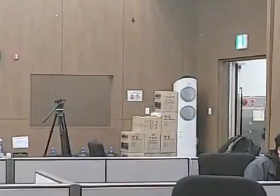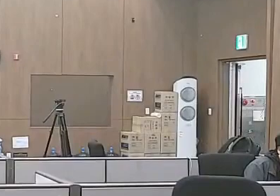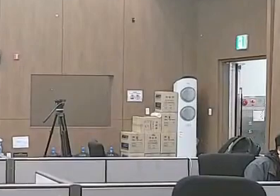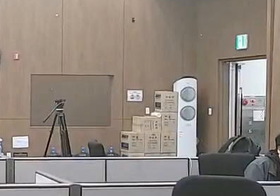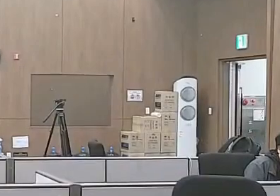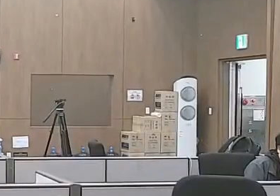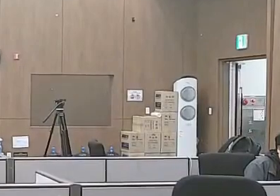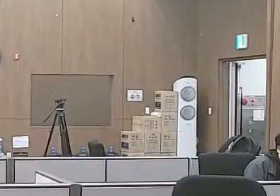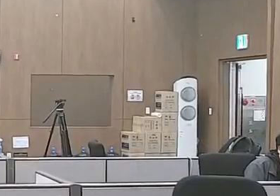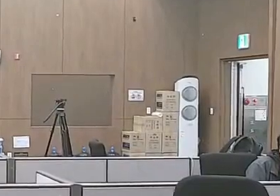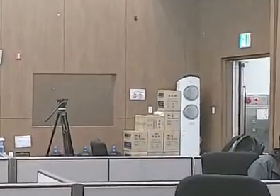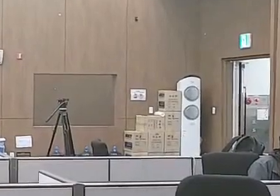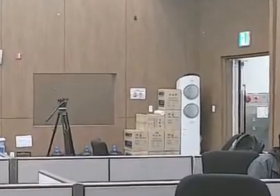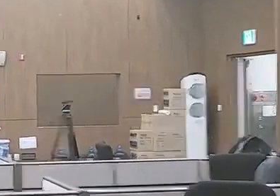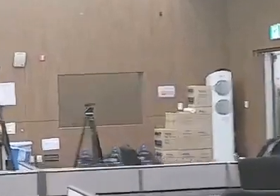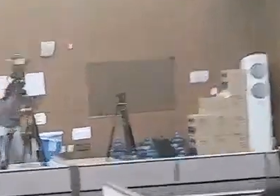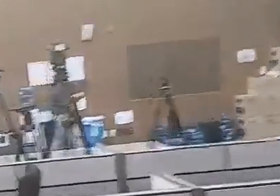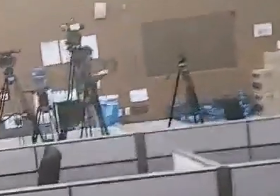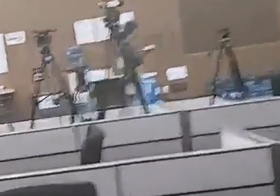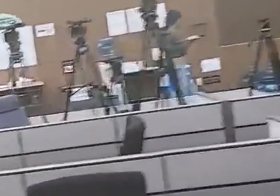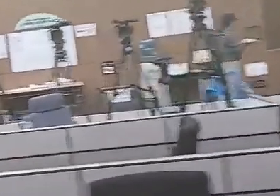예인이십니까 감사합니다.